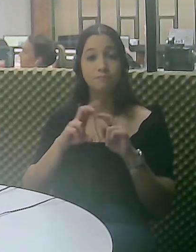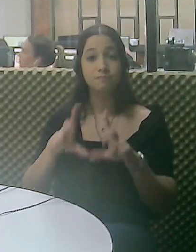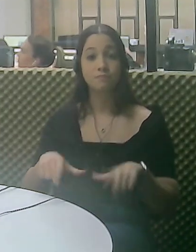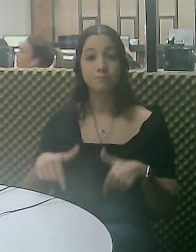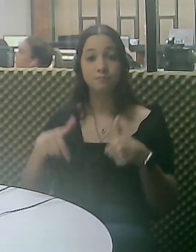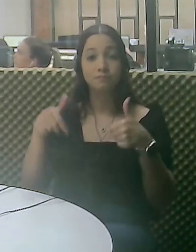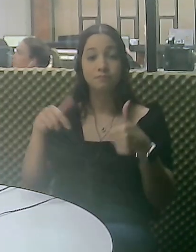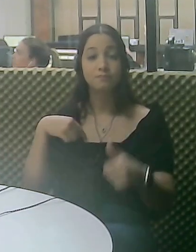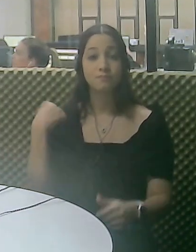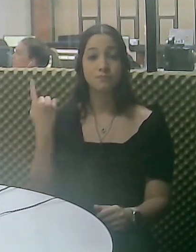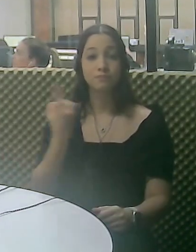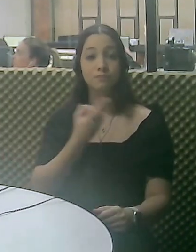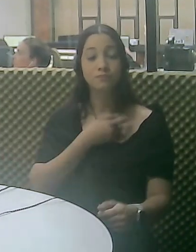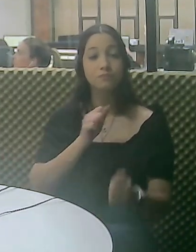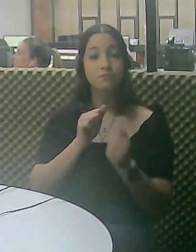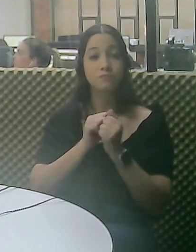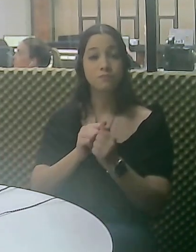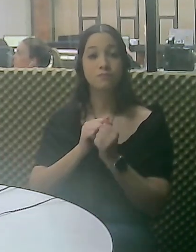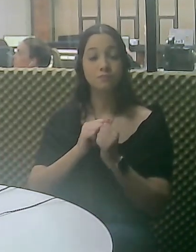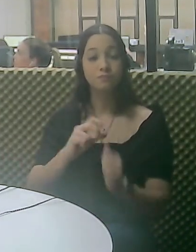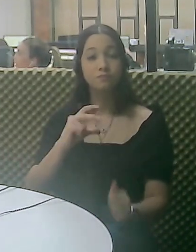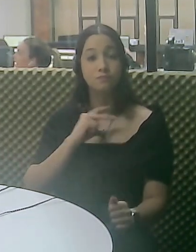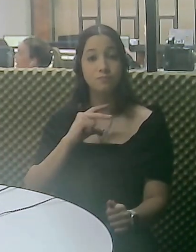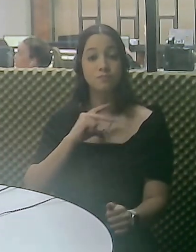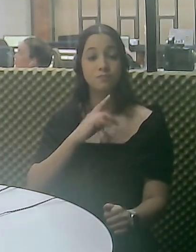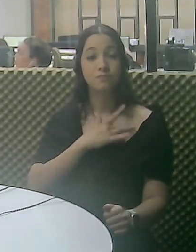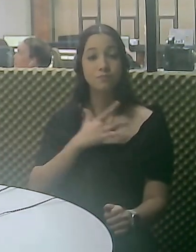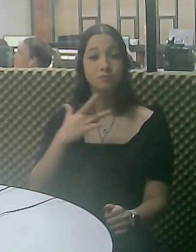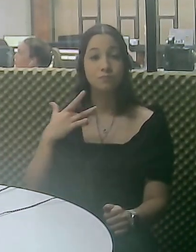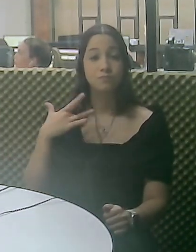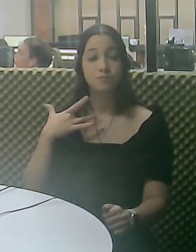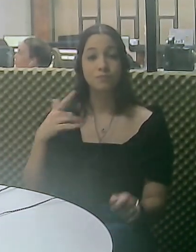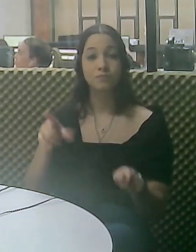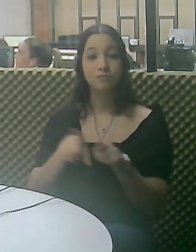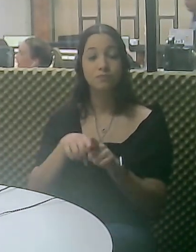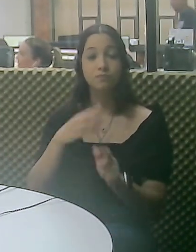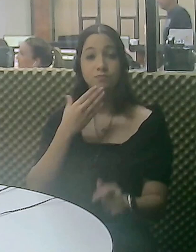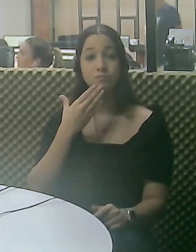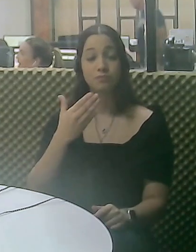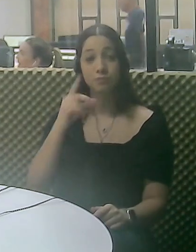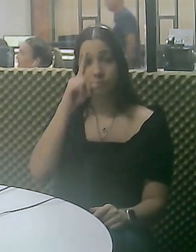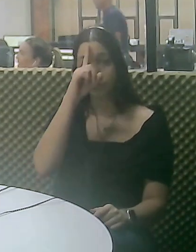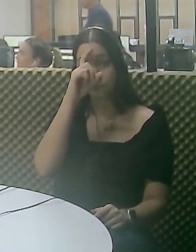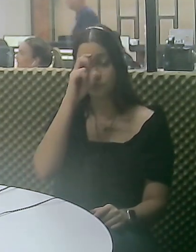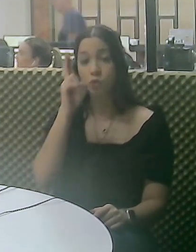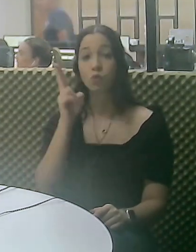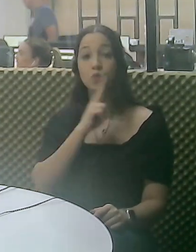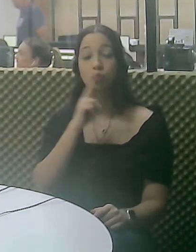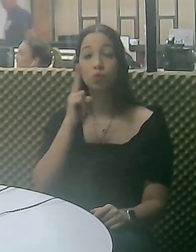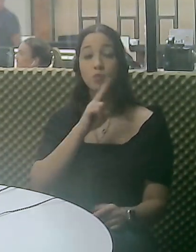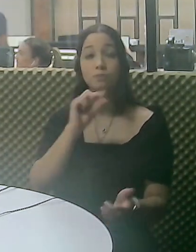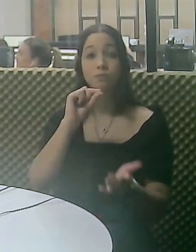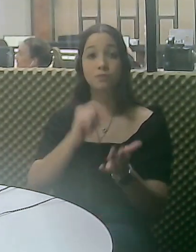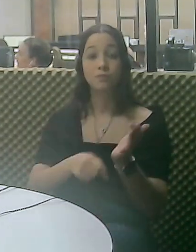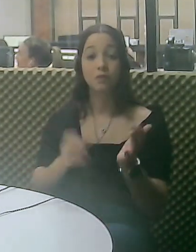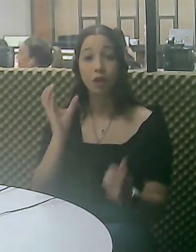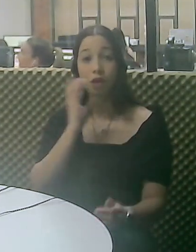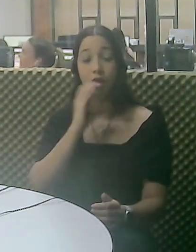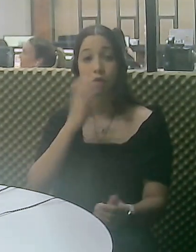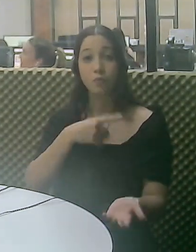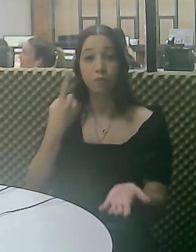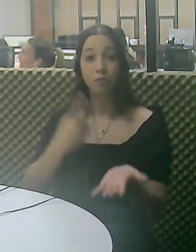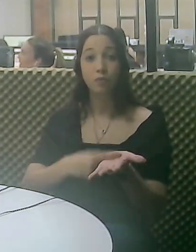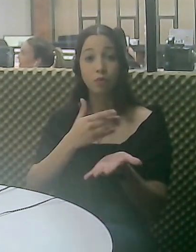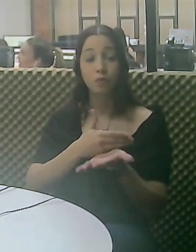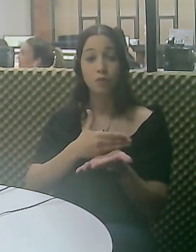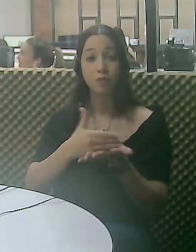mulher ganhe qualidade de vida. Portanto, é mais uma ação que nós estamos fazendo, em parceria com as redes privadas de Uberlândia. Inclusive, eu pedi uns hospitais